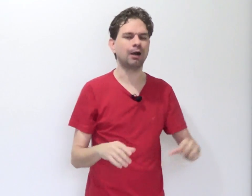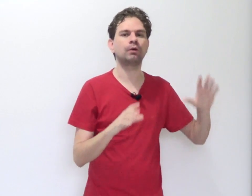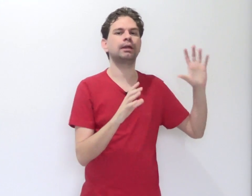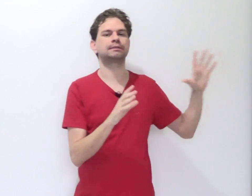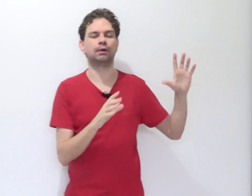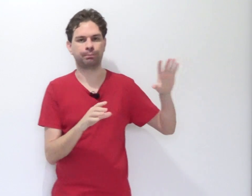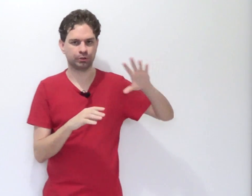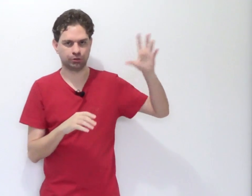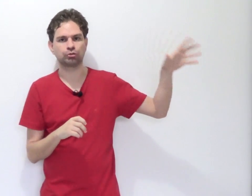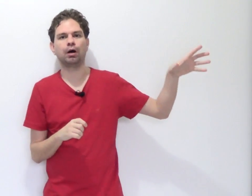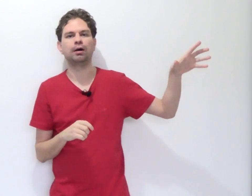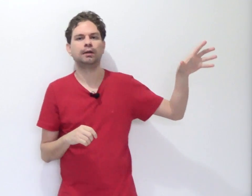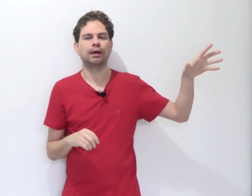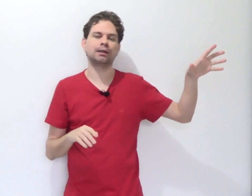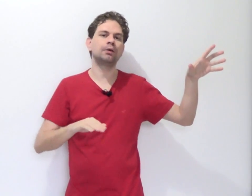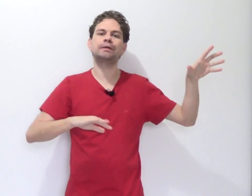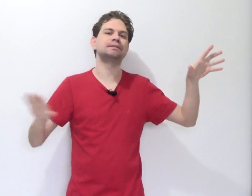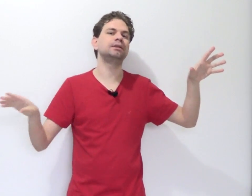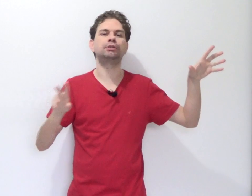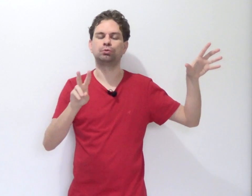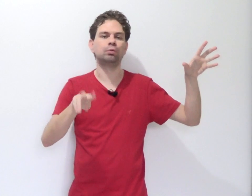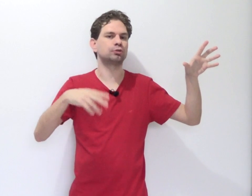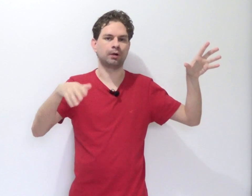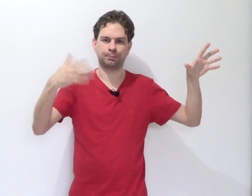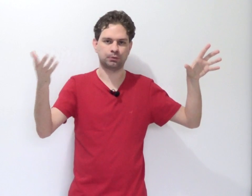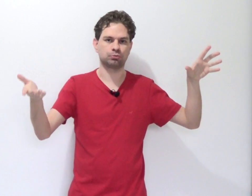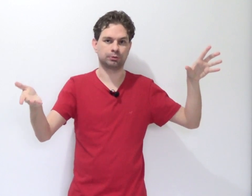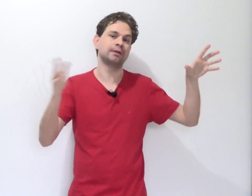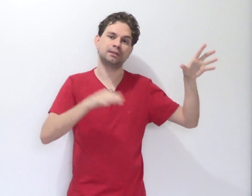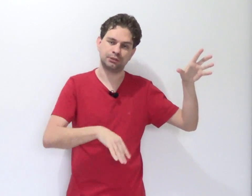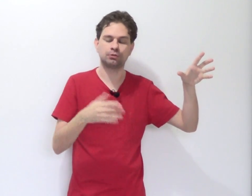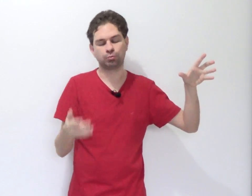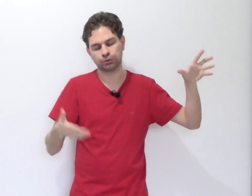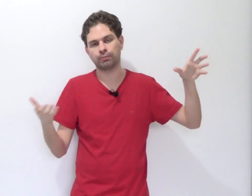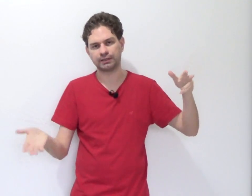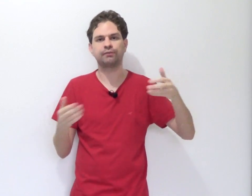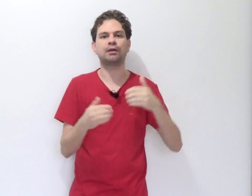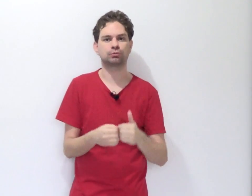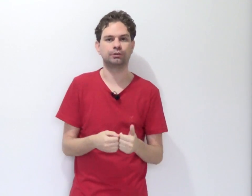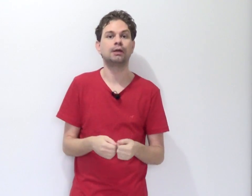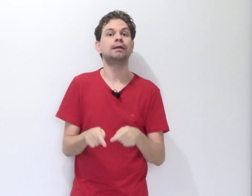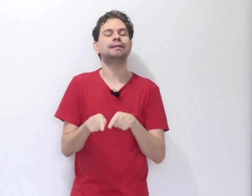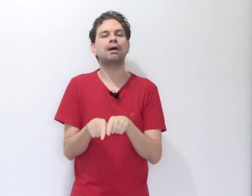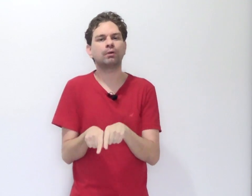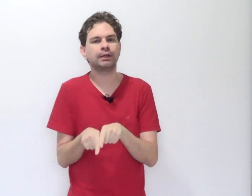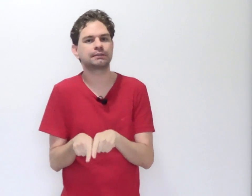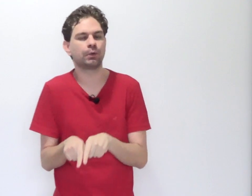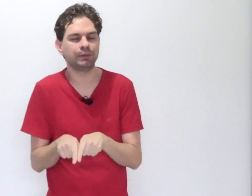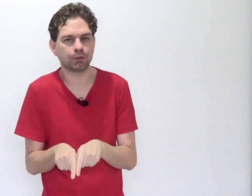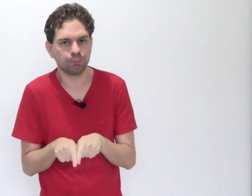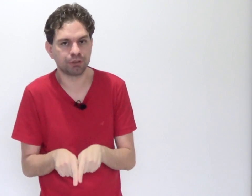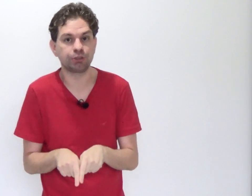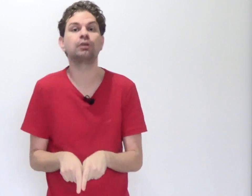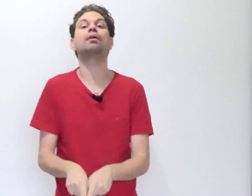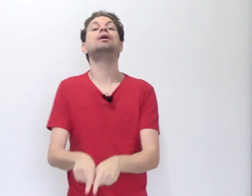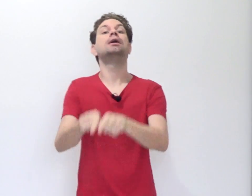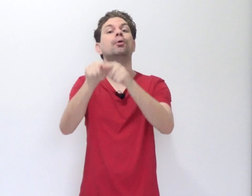a conexão por si só, ela não exige duas ou mais pessoas, mas exige duas ou mais infrações. Na conexão intersubjetiva, eu